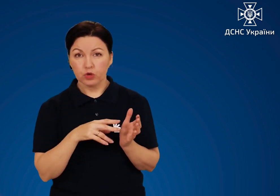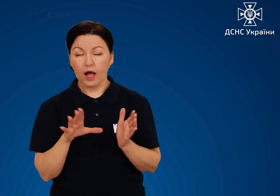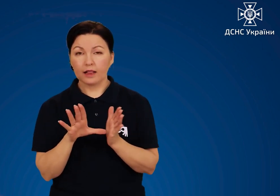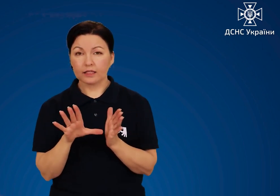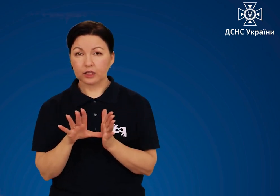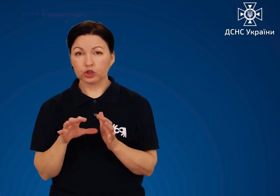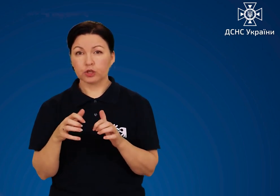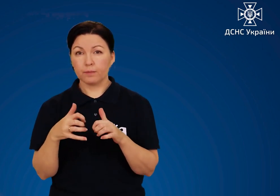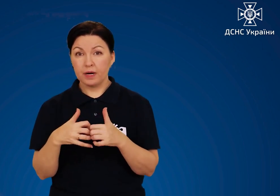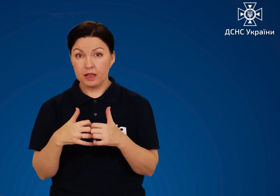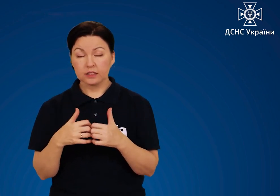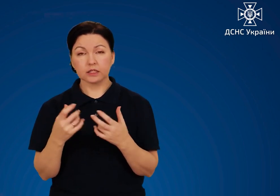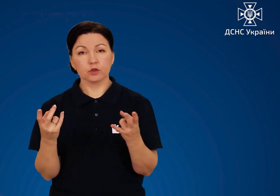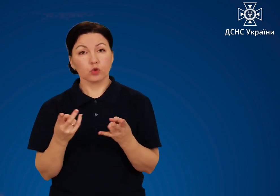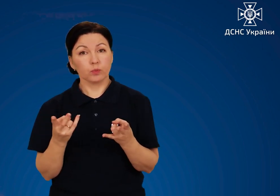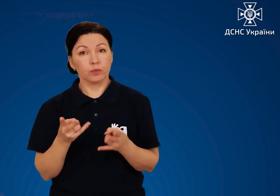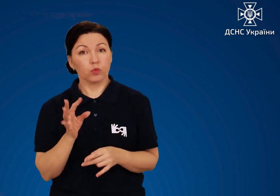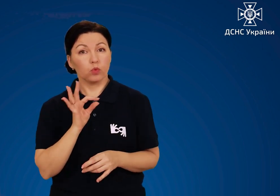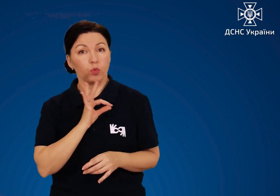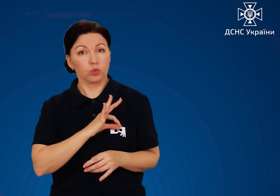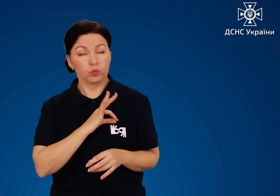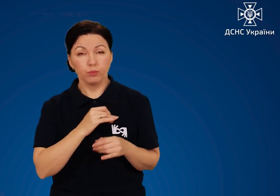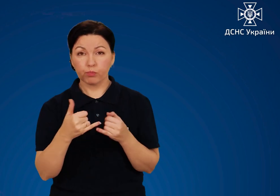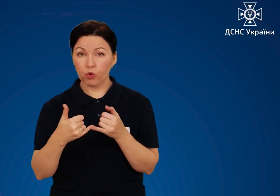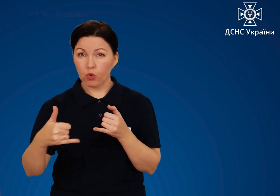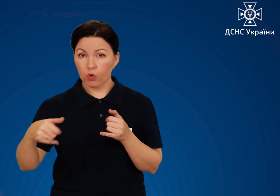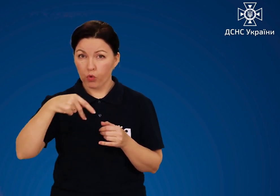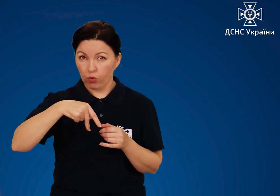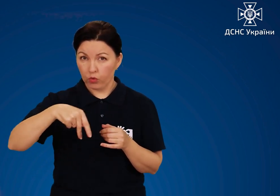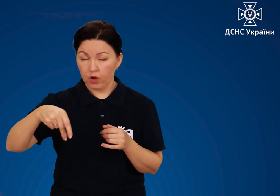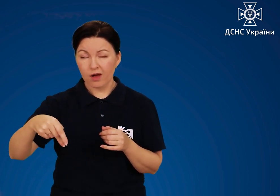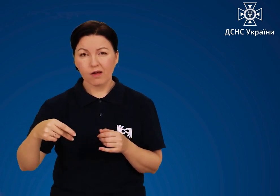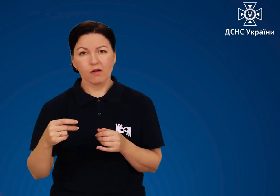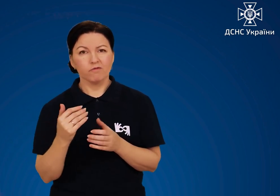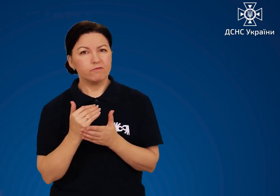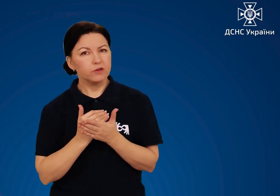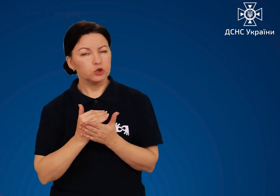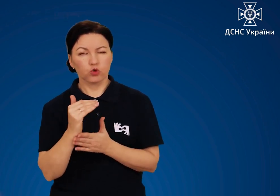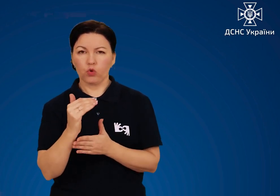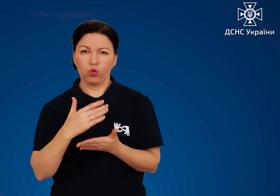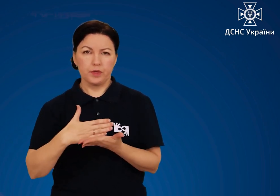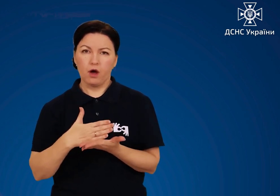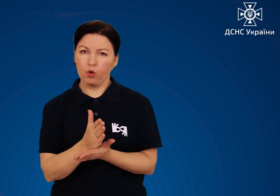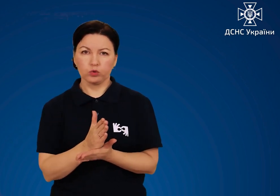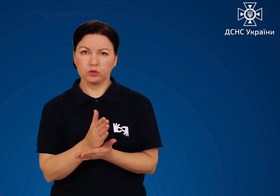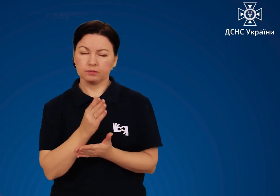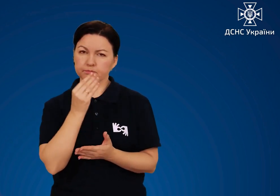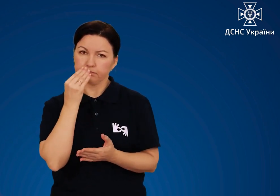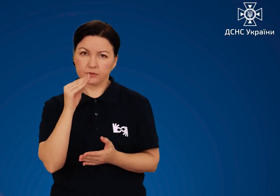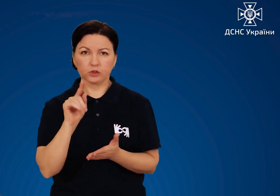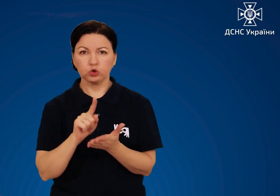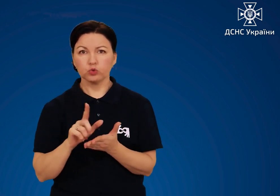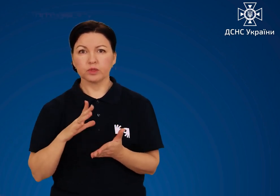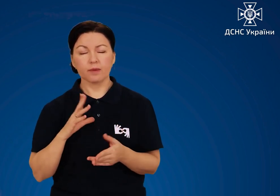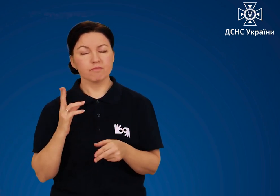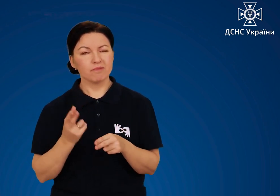підключенні електричних приладів необхідно використовувати подовжувачі кабелі високої якості,